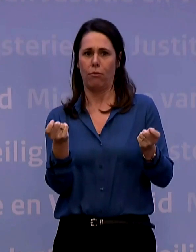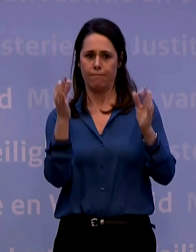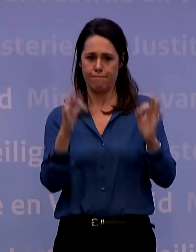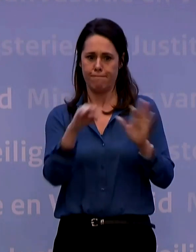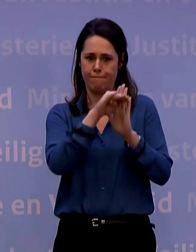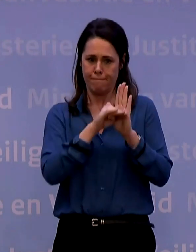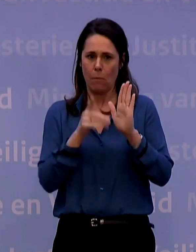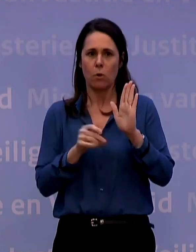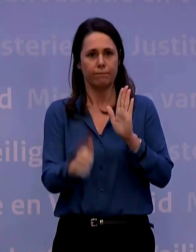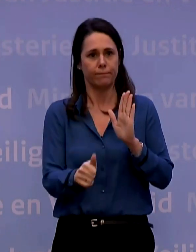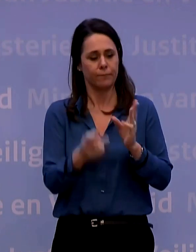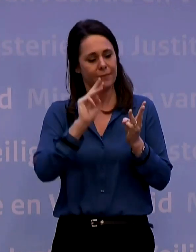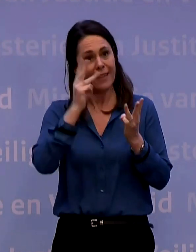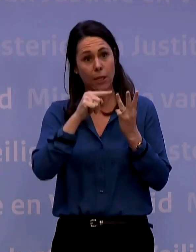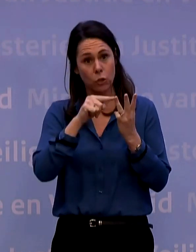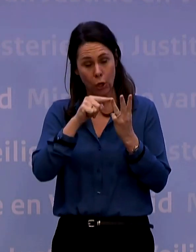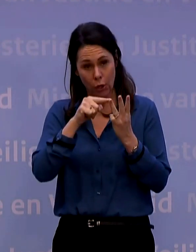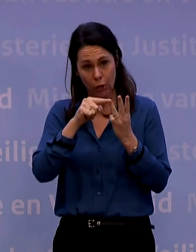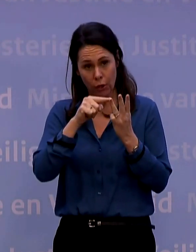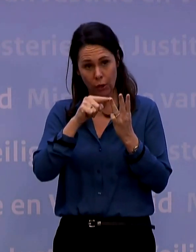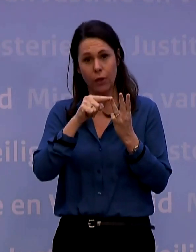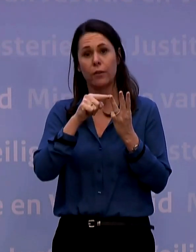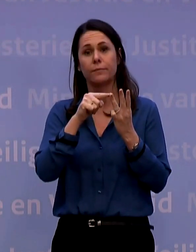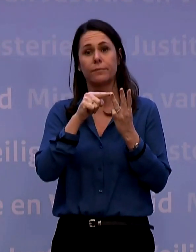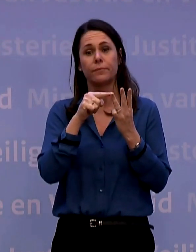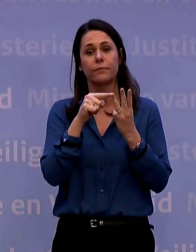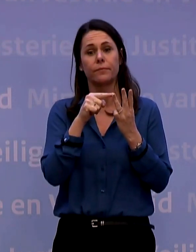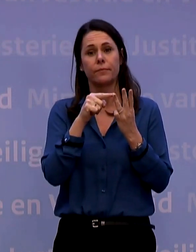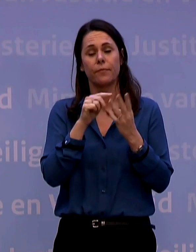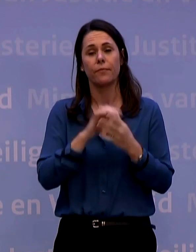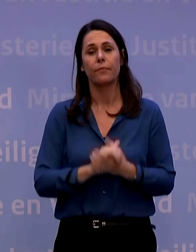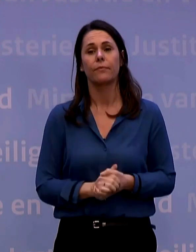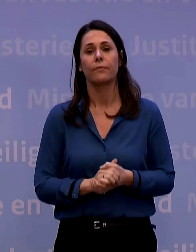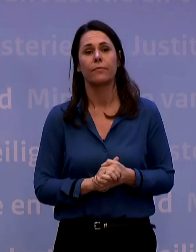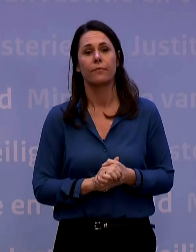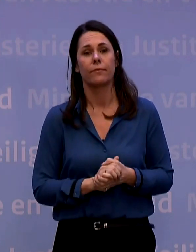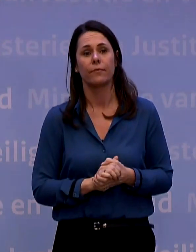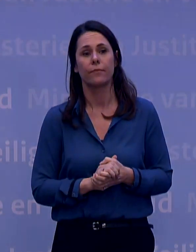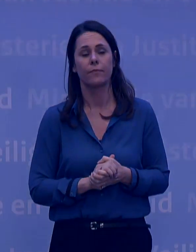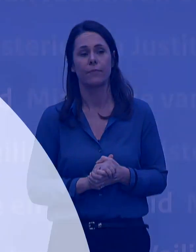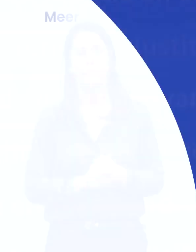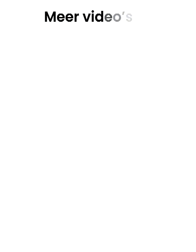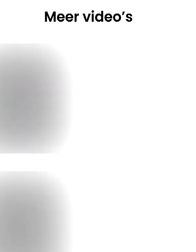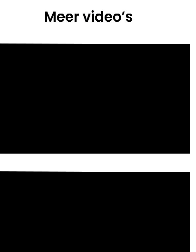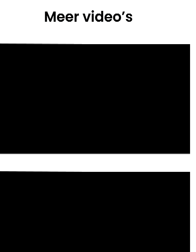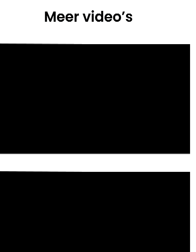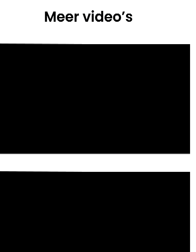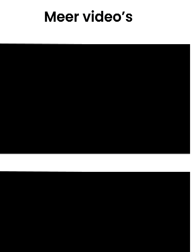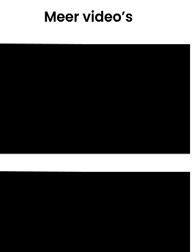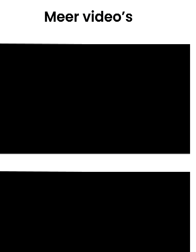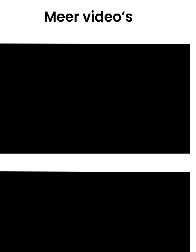En in de derde plaats, we gaan ook met boetes handhaven.